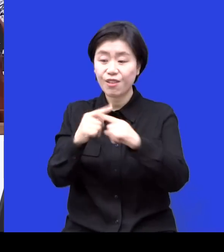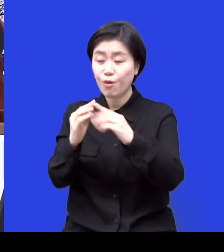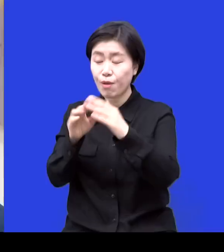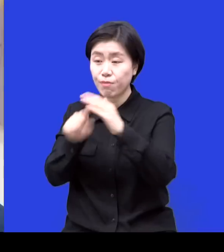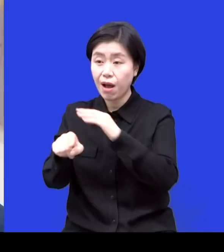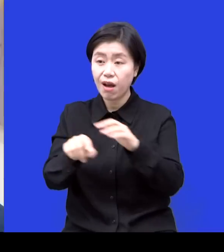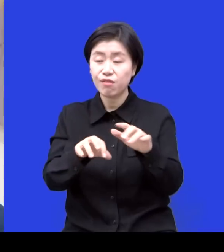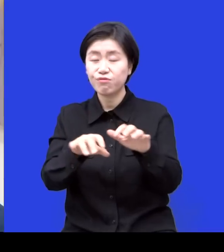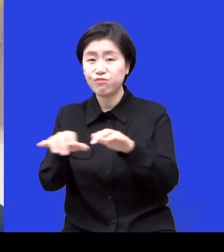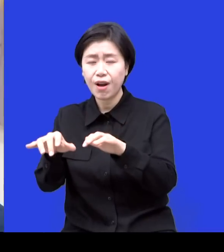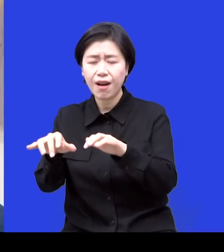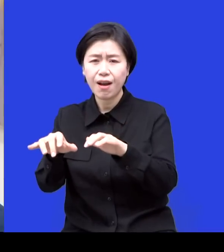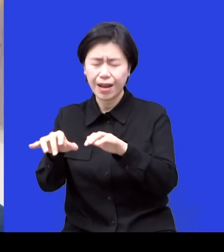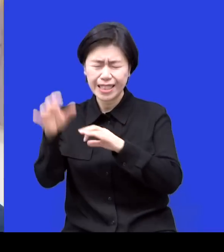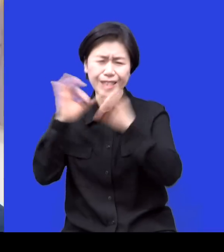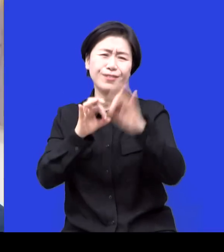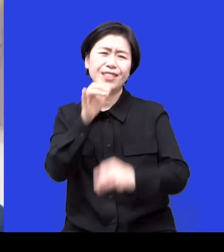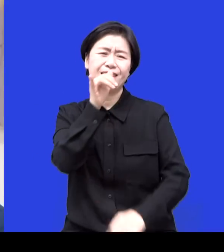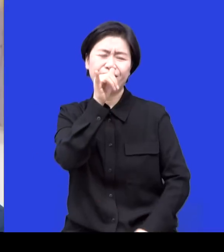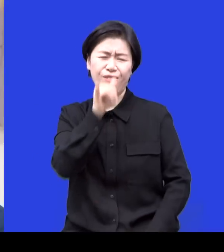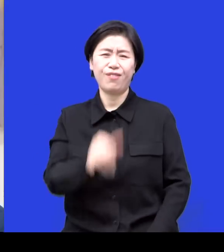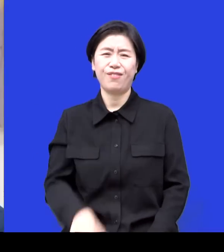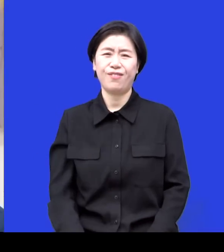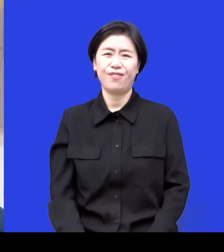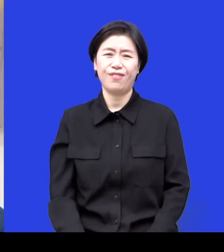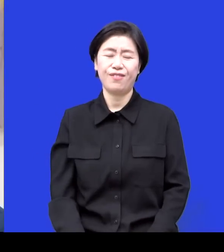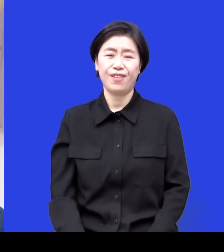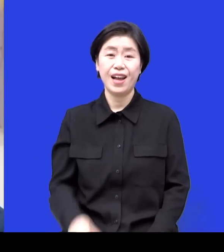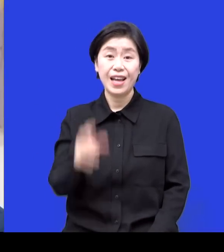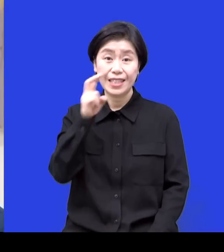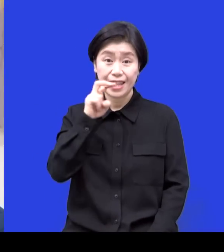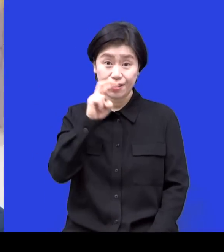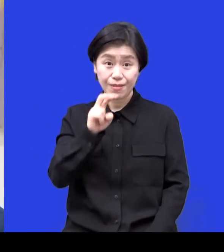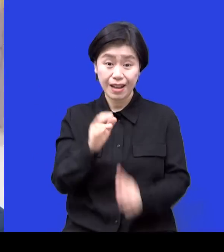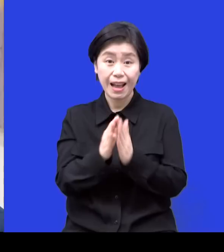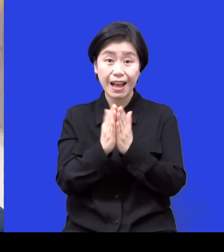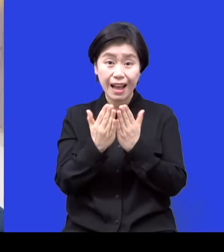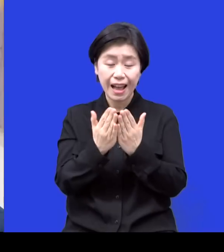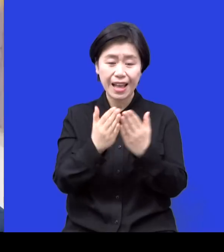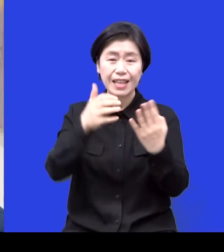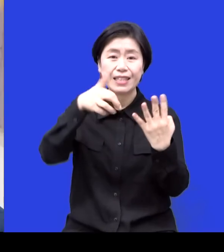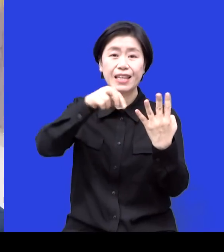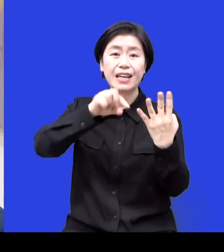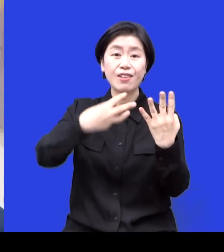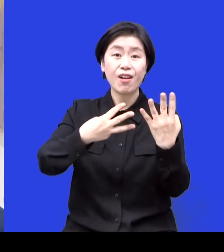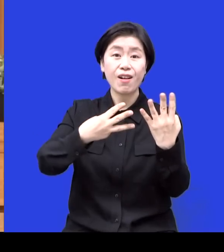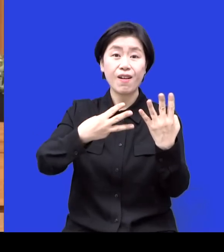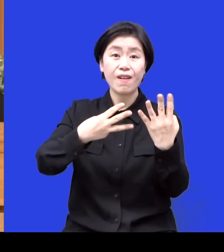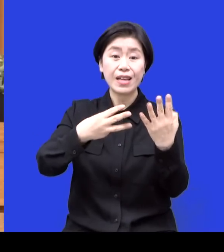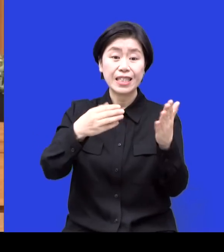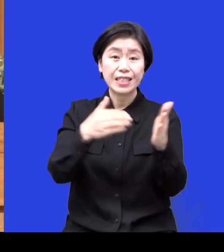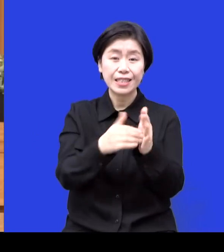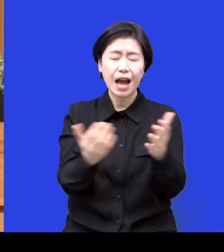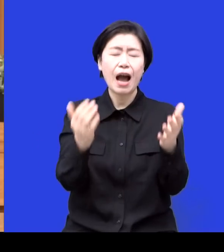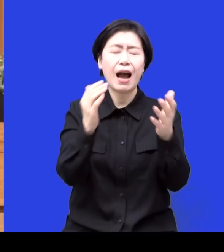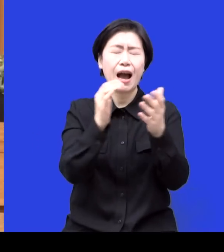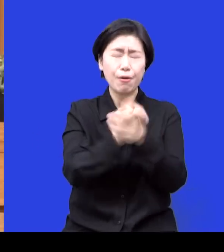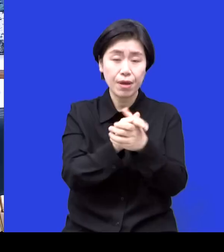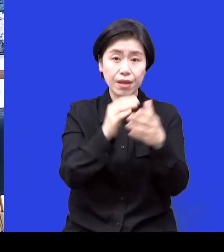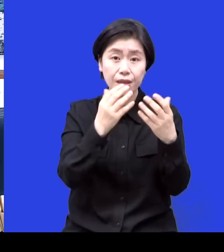그러다가 이제 4절에서 끝나야 되는데 이제 5절 아멘을 쳐야 되는데 5절을 넘어가는